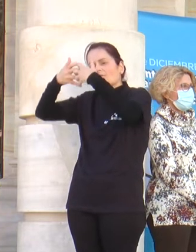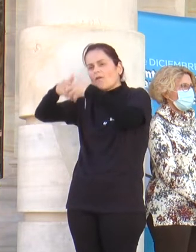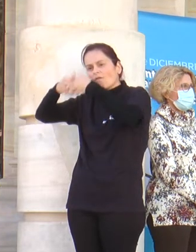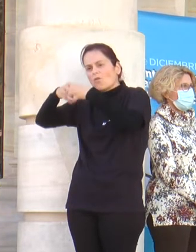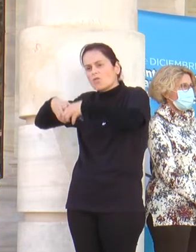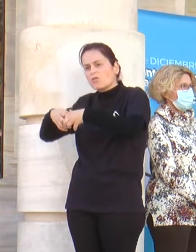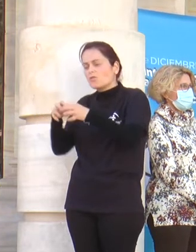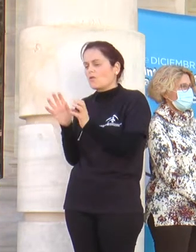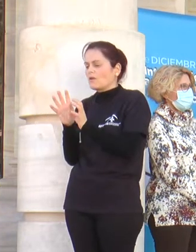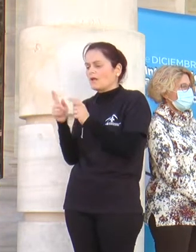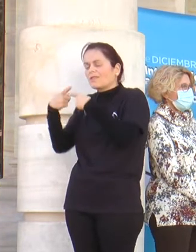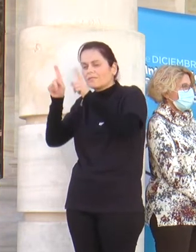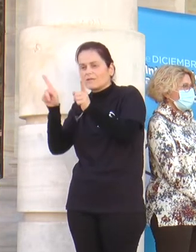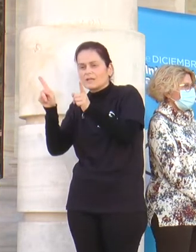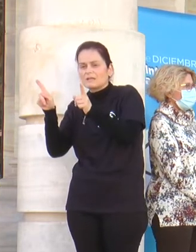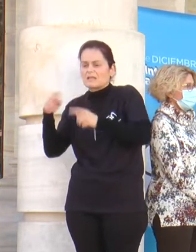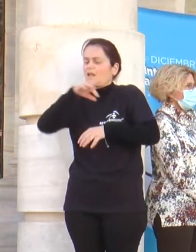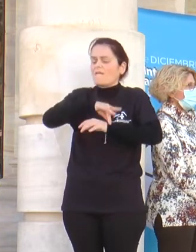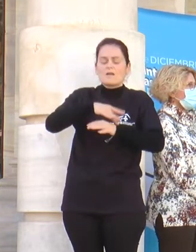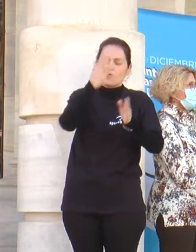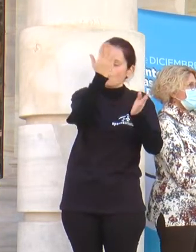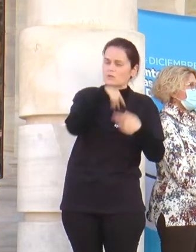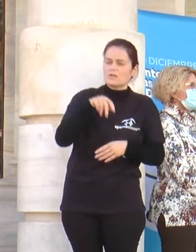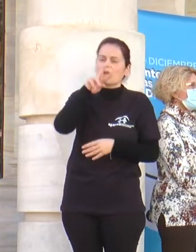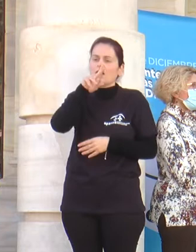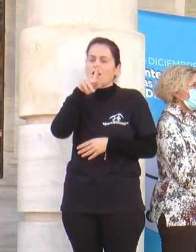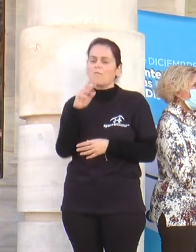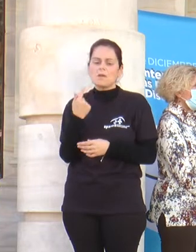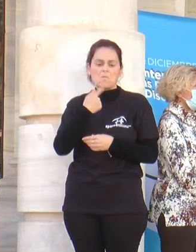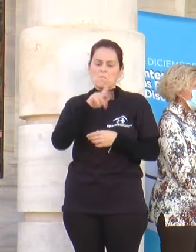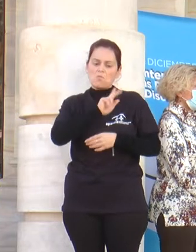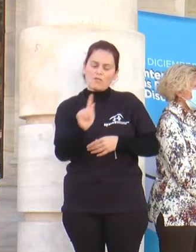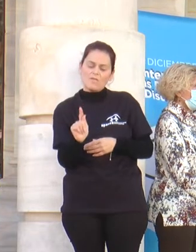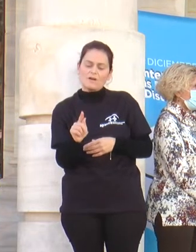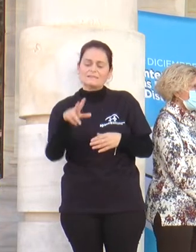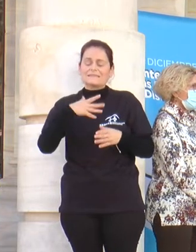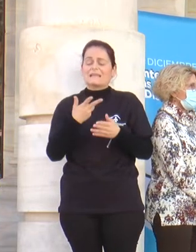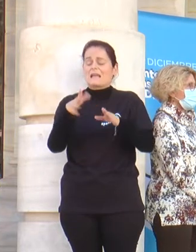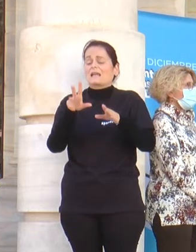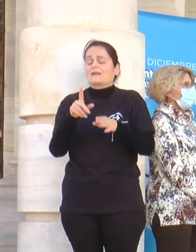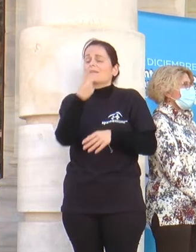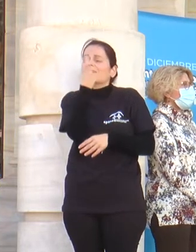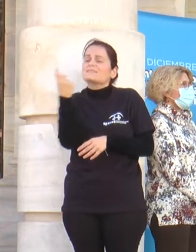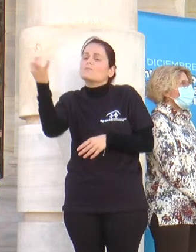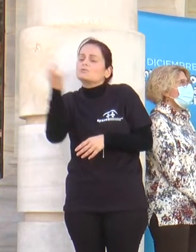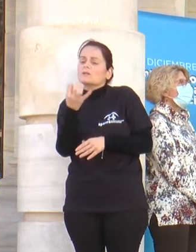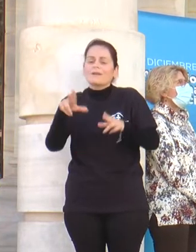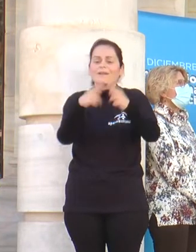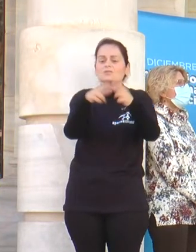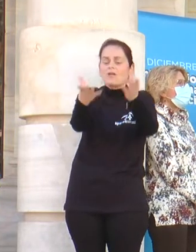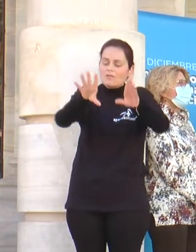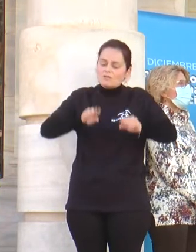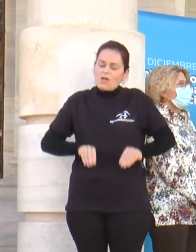necesitamos que hablen por nosotros, necesitamos que la sociedad nos acepte como somos y que no se nos